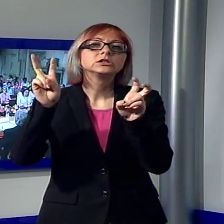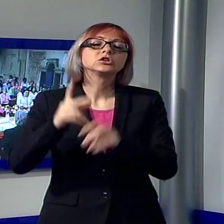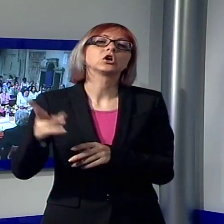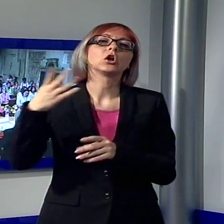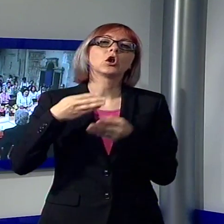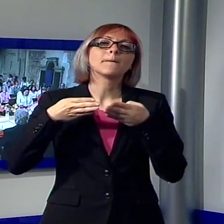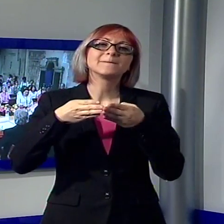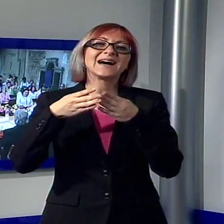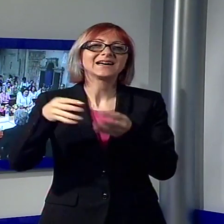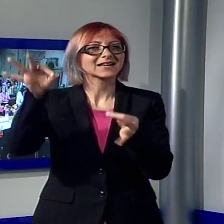editore.